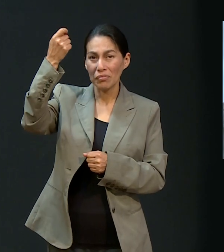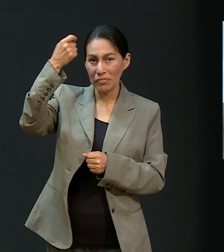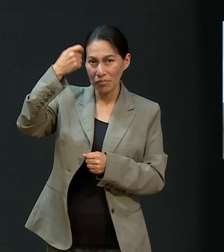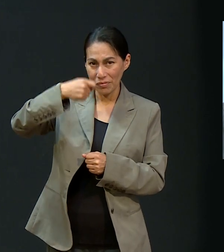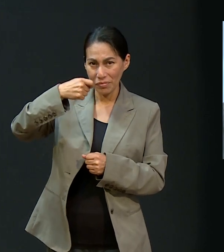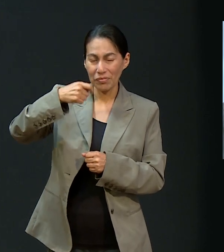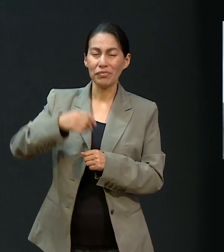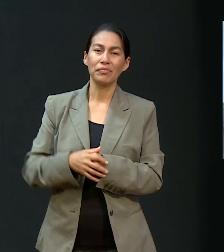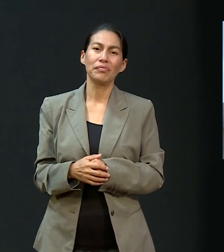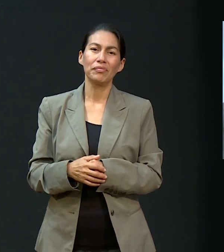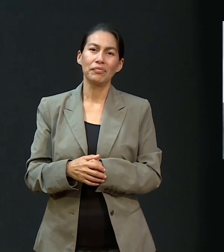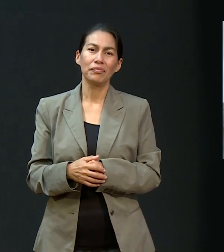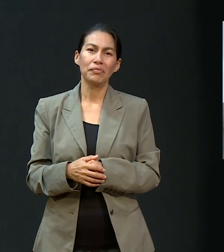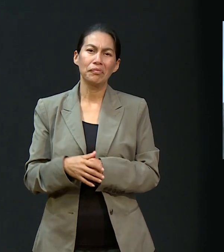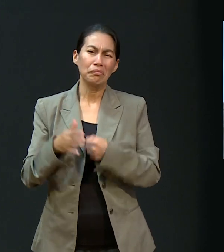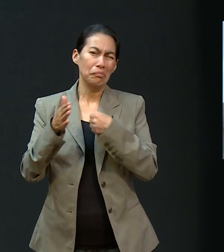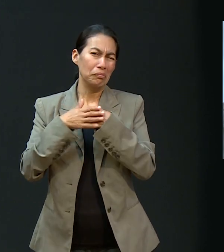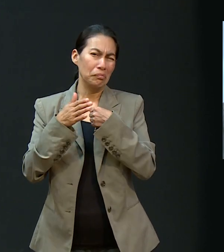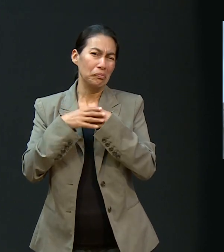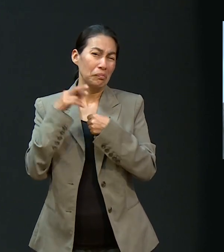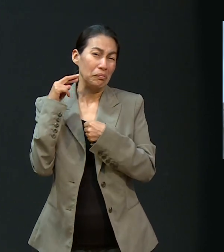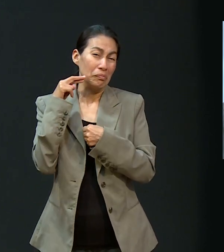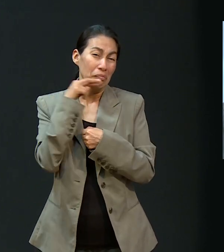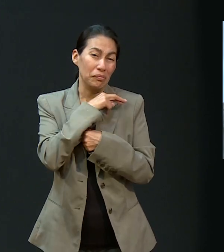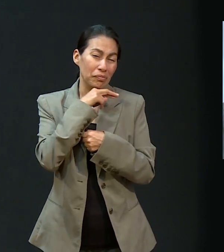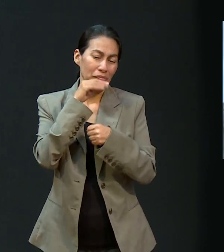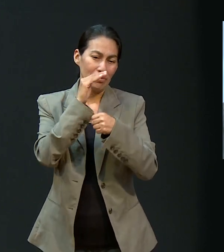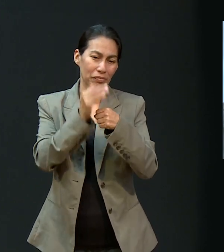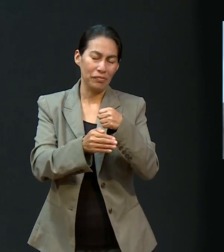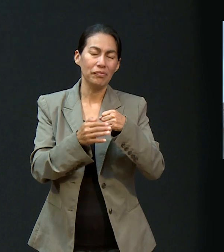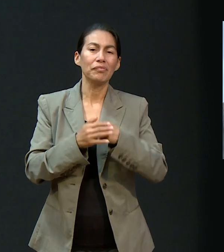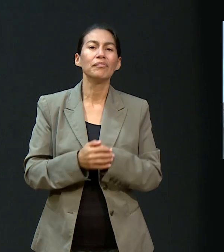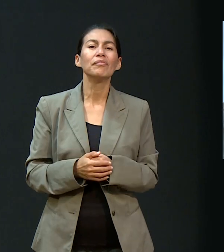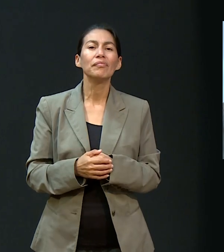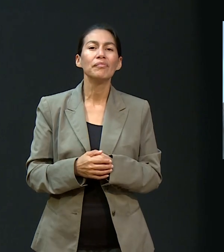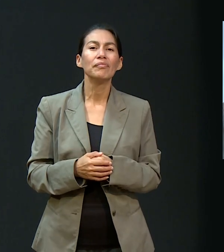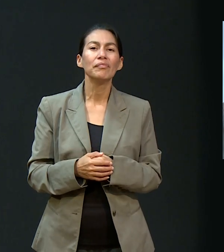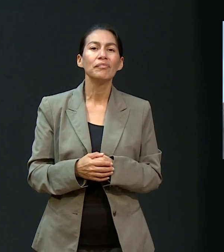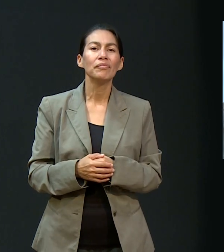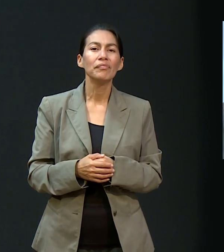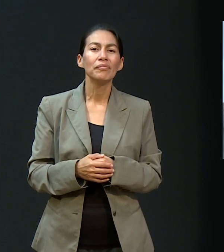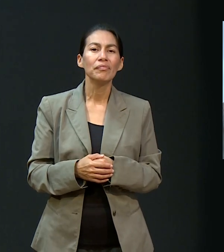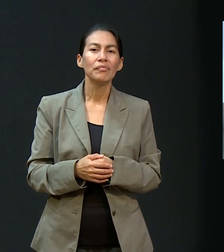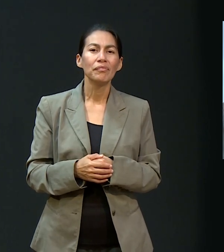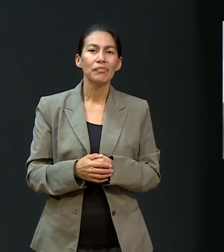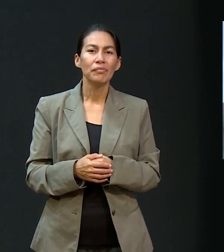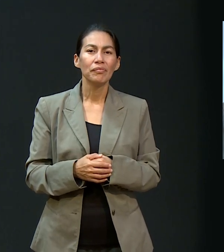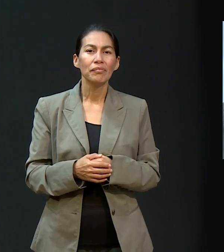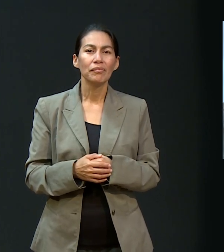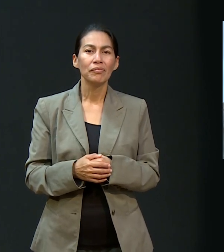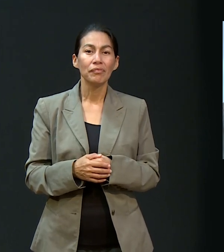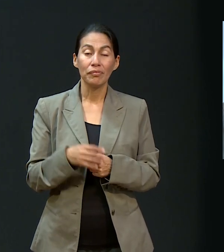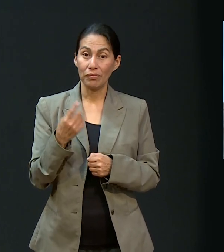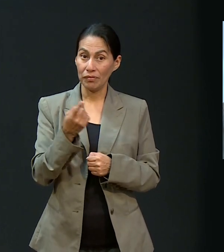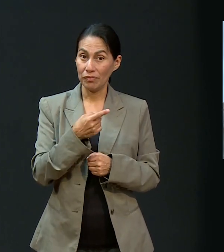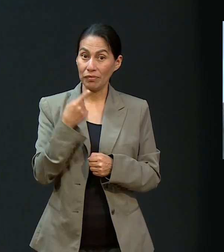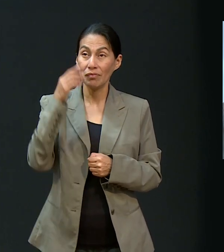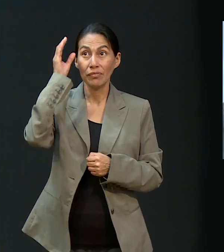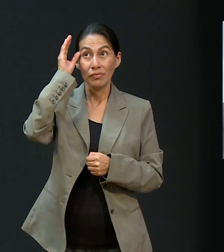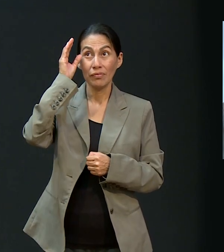está lleno de sufrimiento. Pero muy pronto terminará. Ya pronto vendremos a,